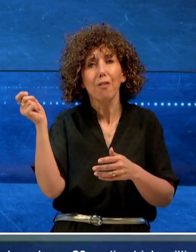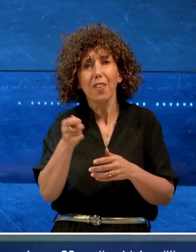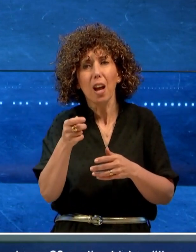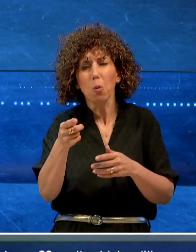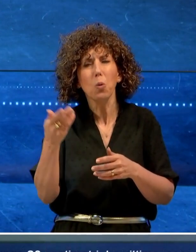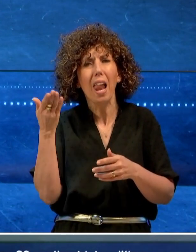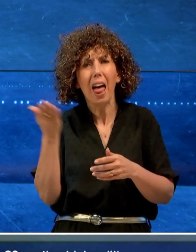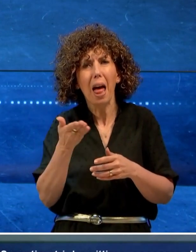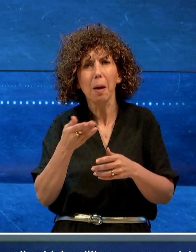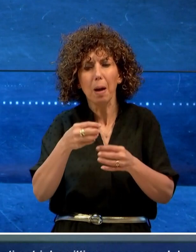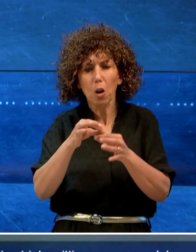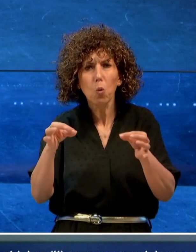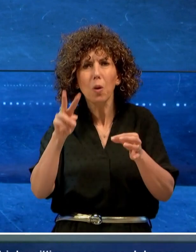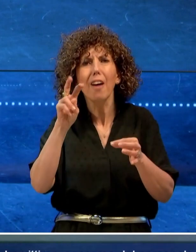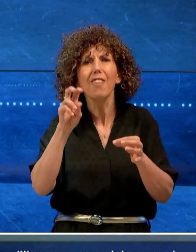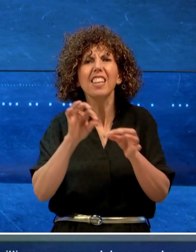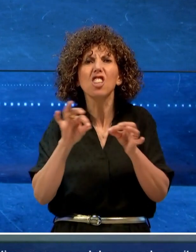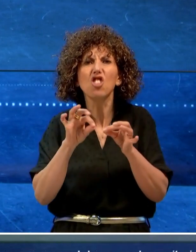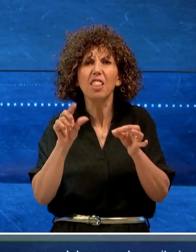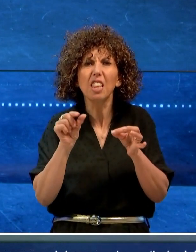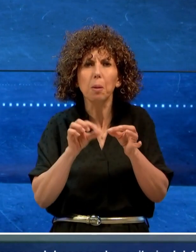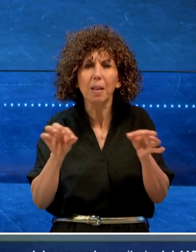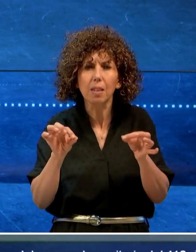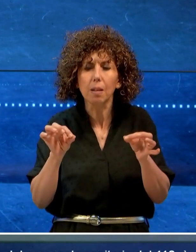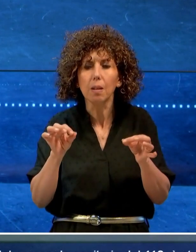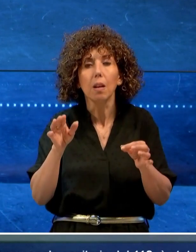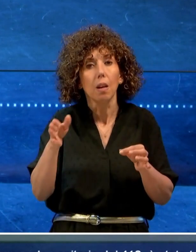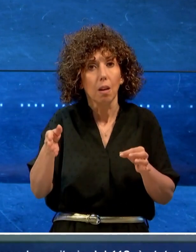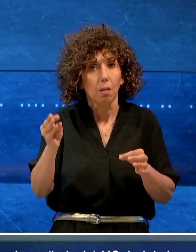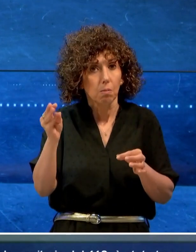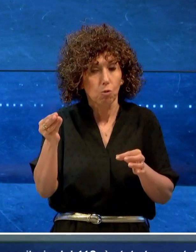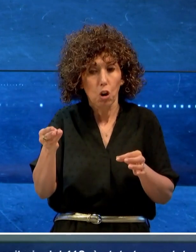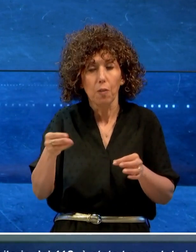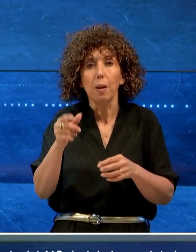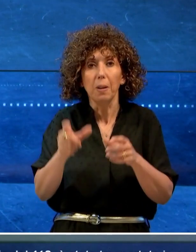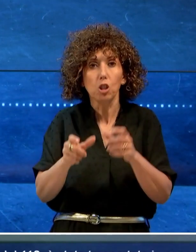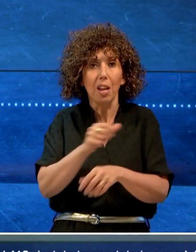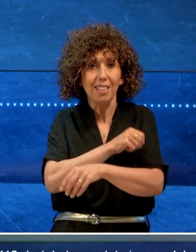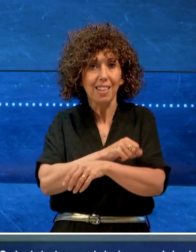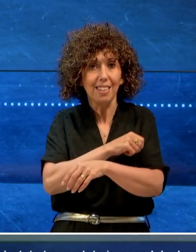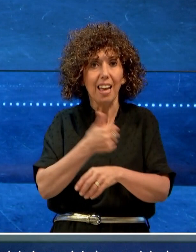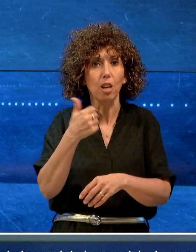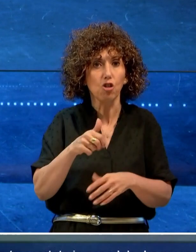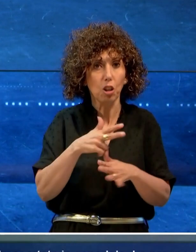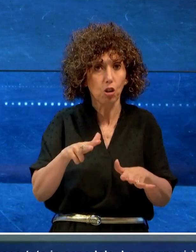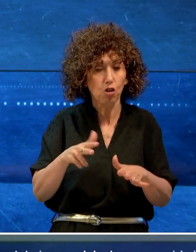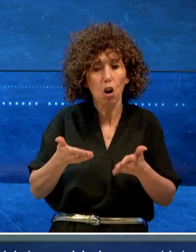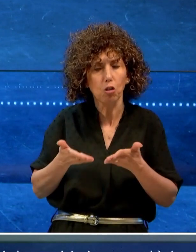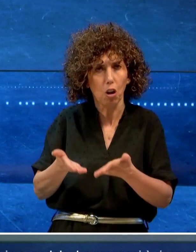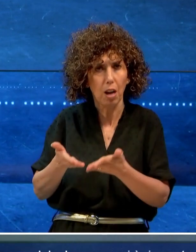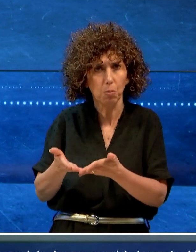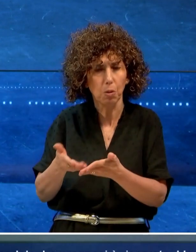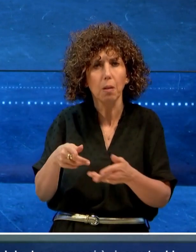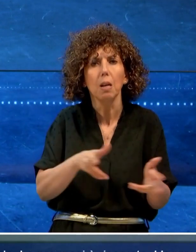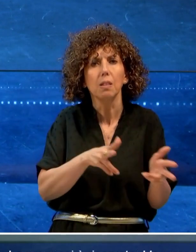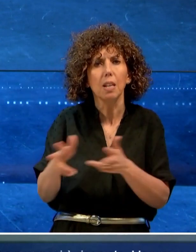una lama lunga 20 centimetri. La vittima, soccorsa dal personale sanitario del 118, è stata